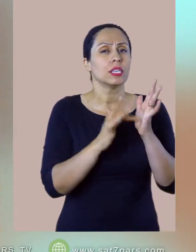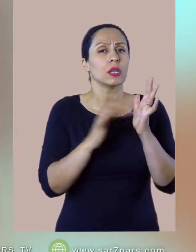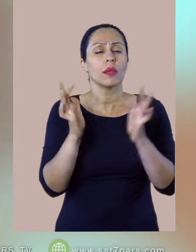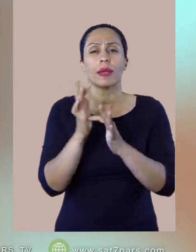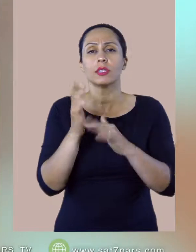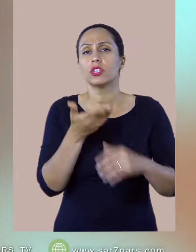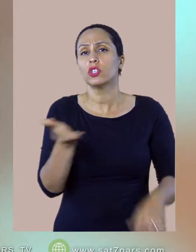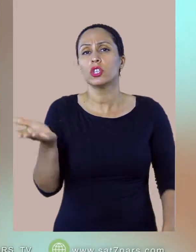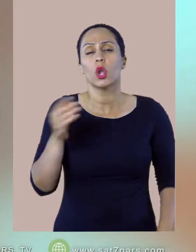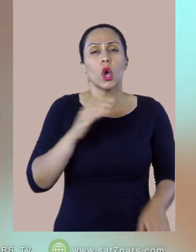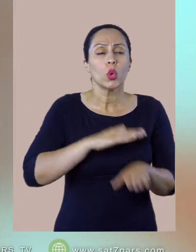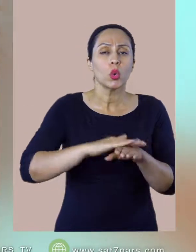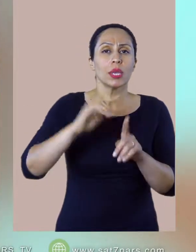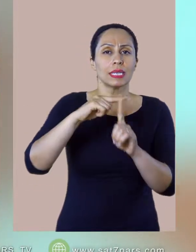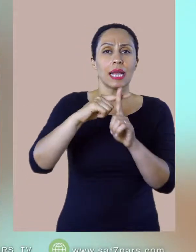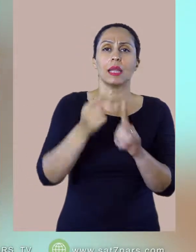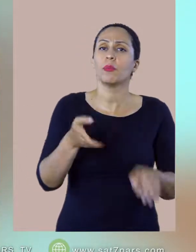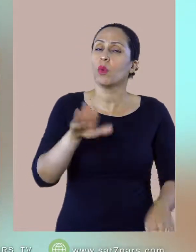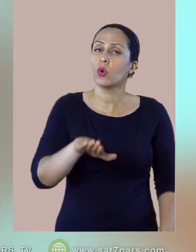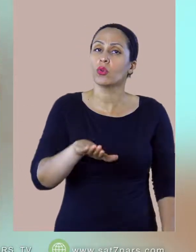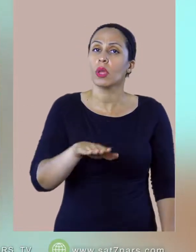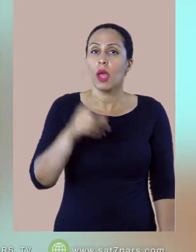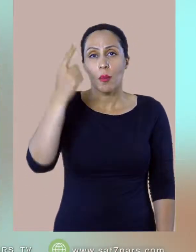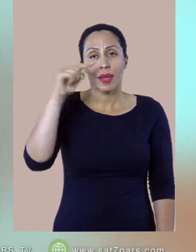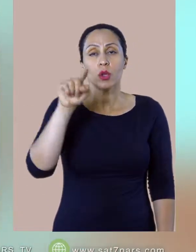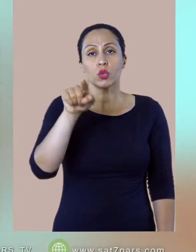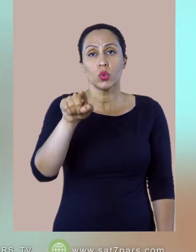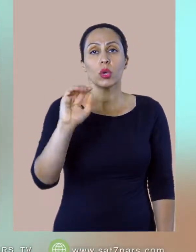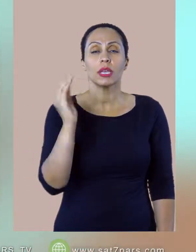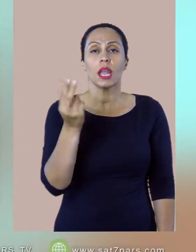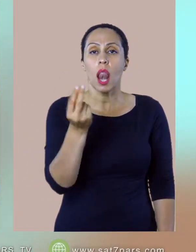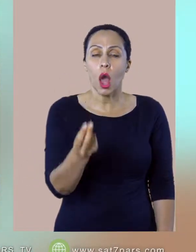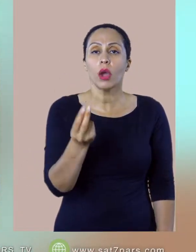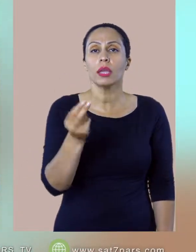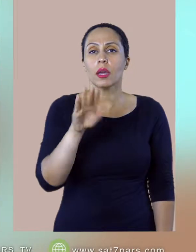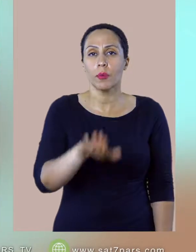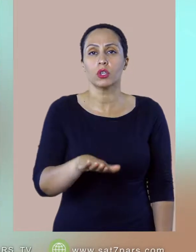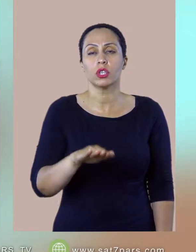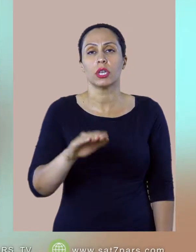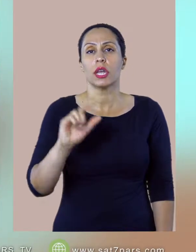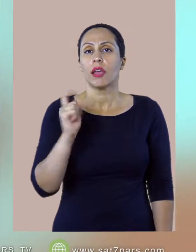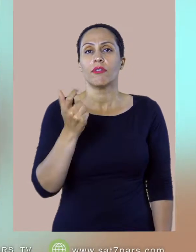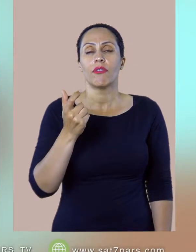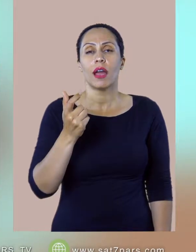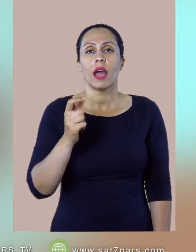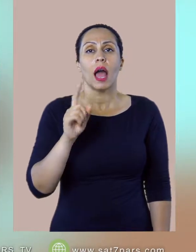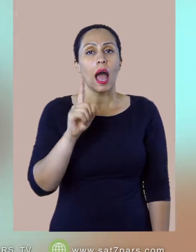خودش رو داد پس تو خودت میتونی لایق شمورده بشی با خوب زندگی کردن با پاک زندگی کردنت